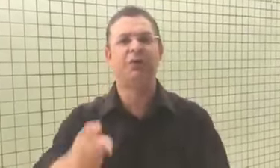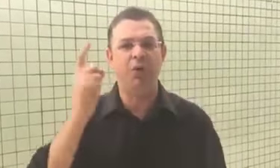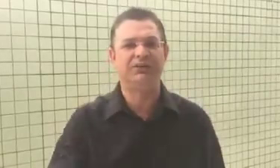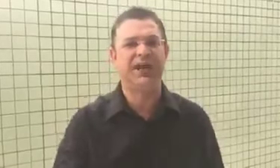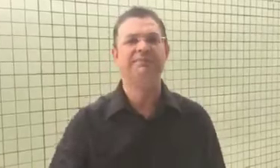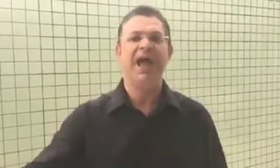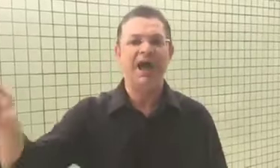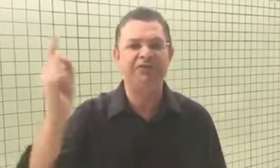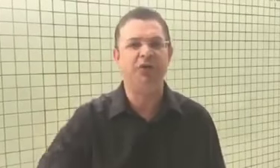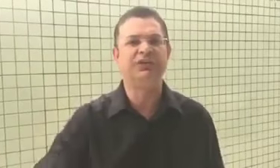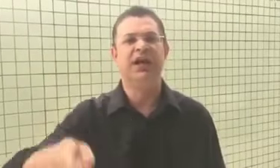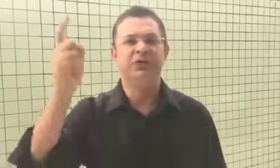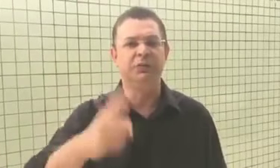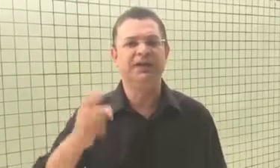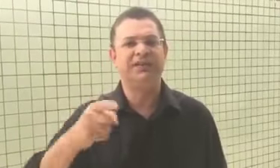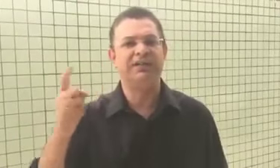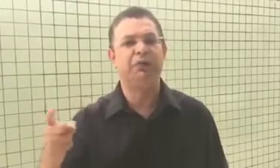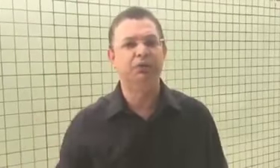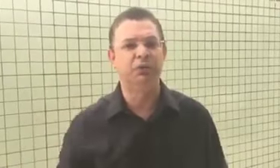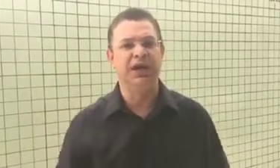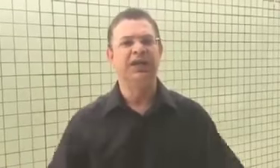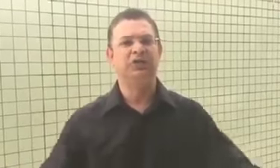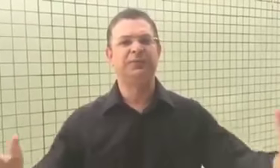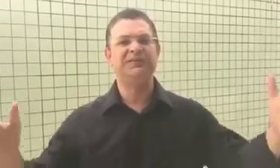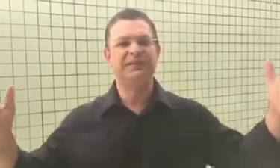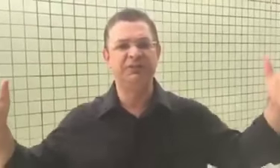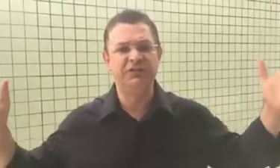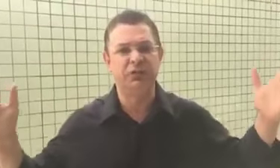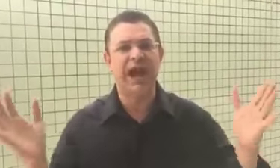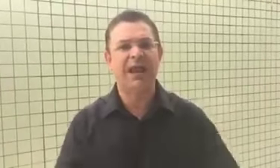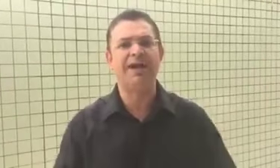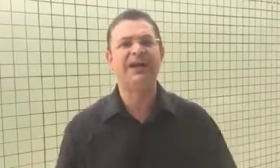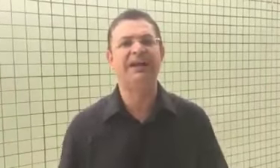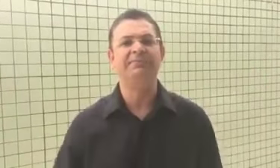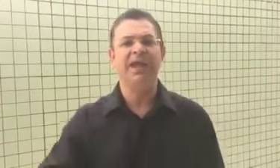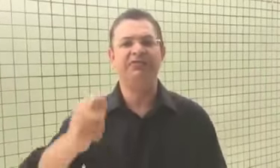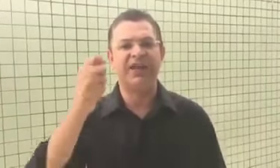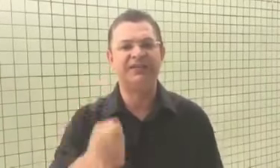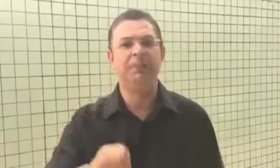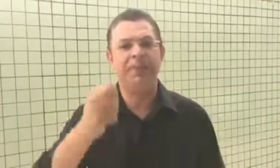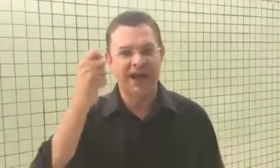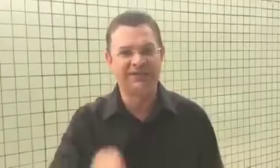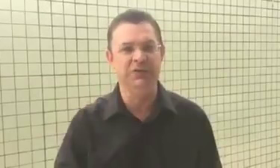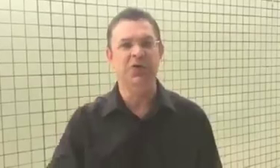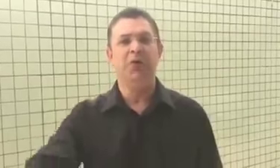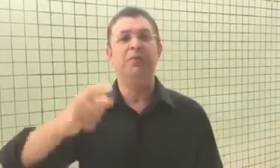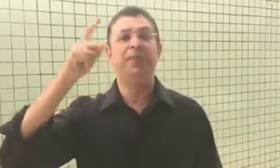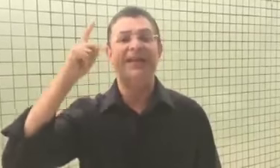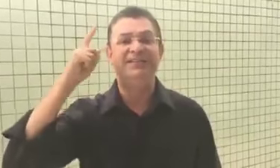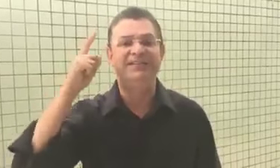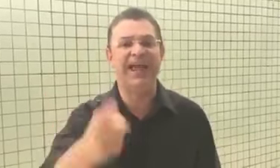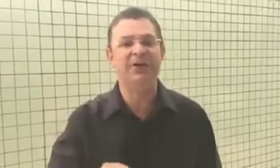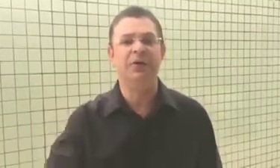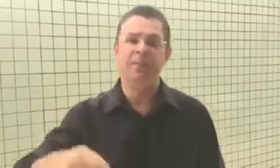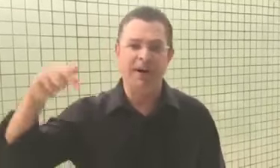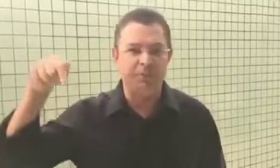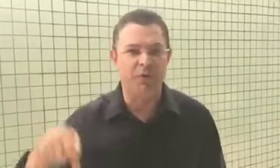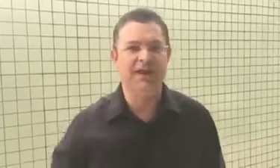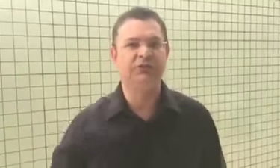contra a volta do Ministério da Cultura. Nós precisamos enxugar a máquina e fazer o Brasil um país sério para o momento